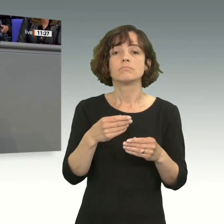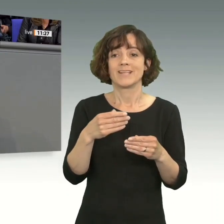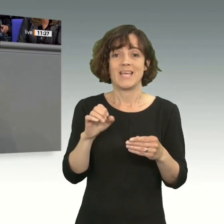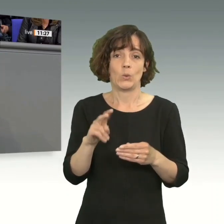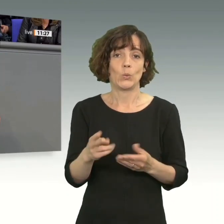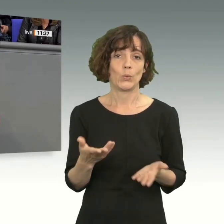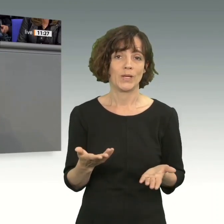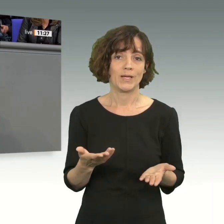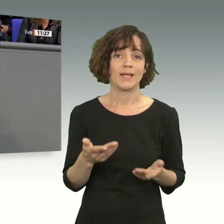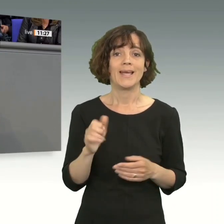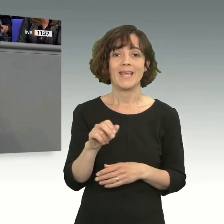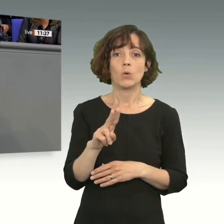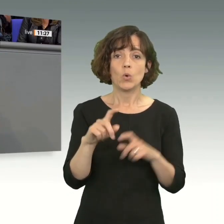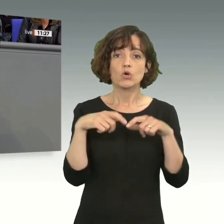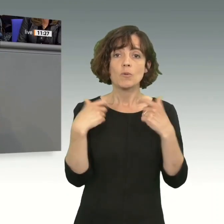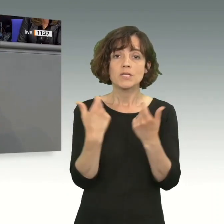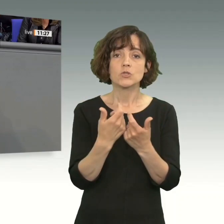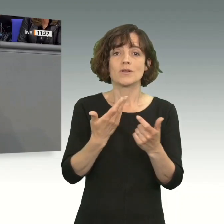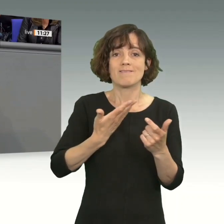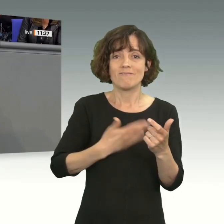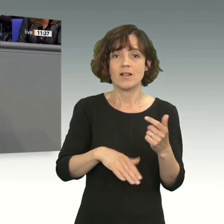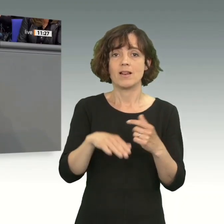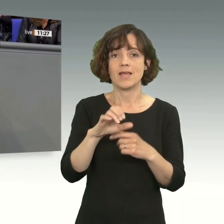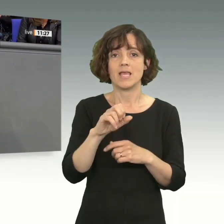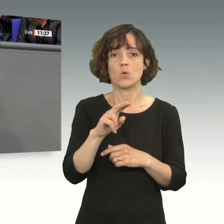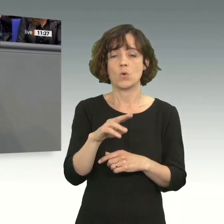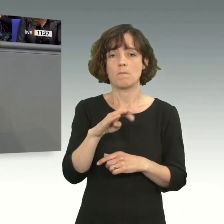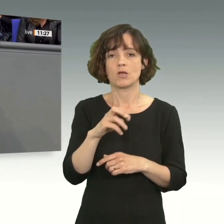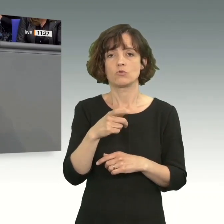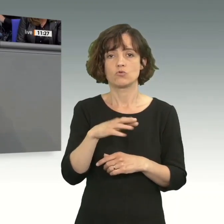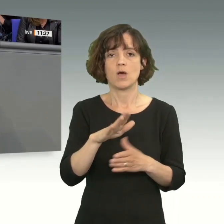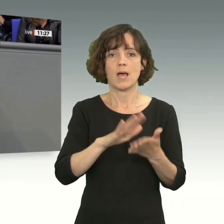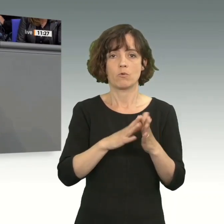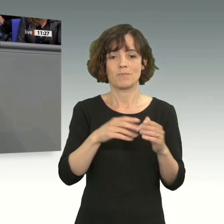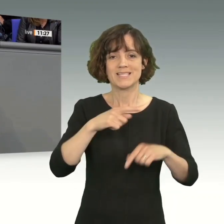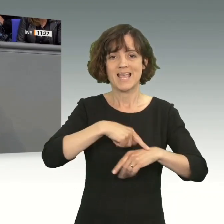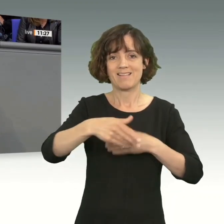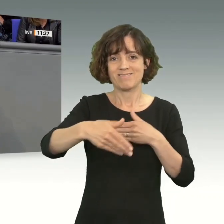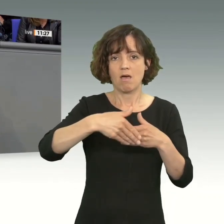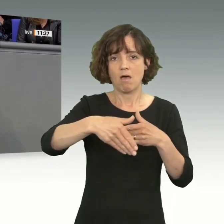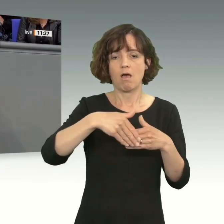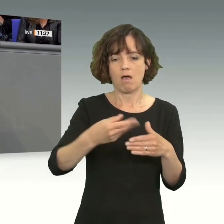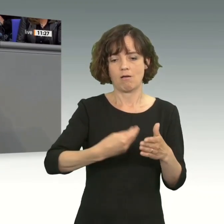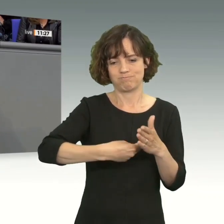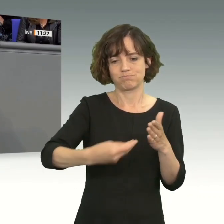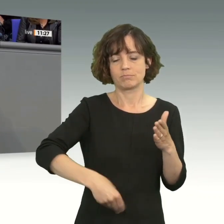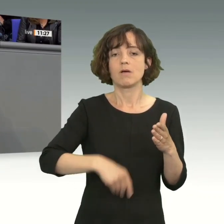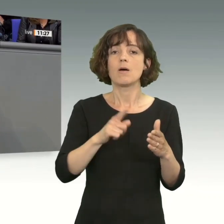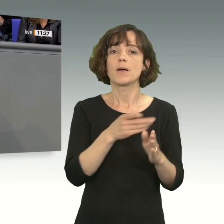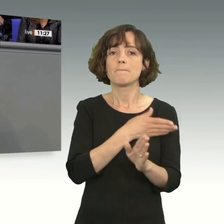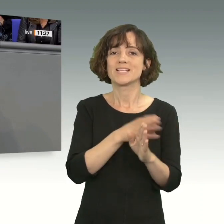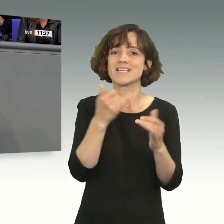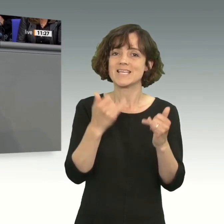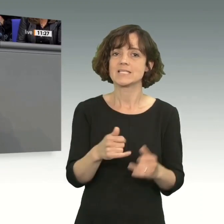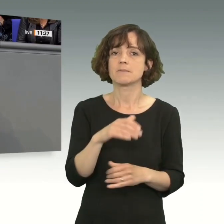Union. Die EU-Kommission will das EU-Mercosur-Abkommen zeitnah abschließen. Aber bislang war Mercosur jedoch nur